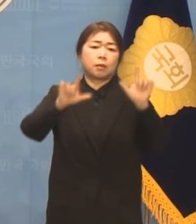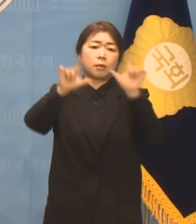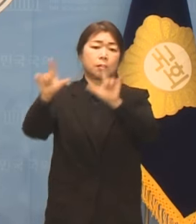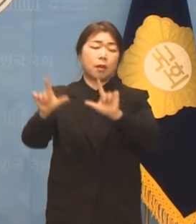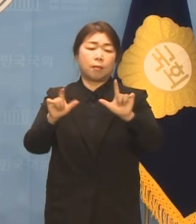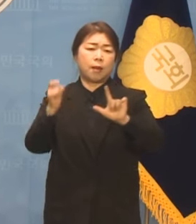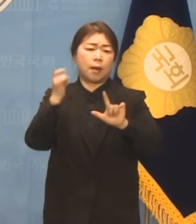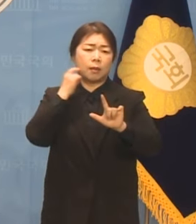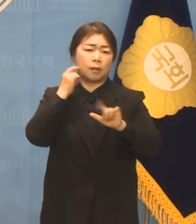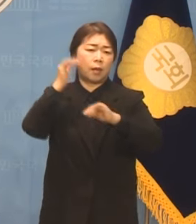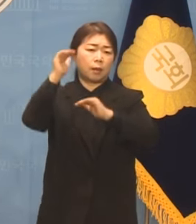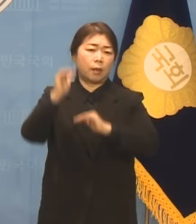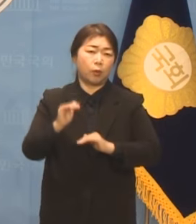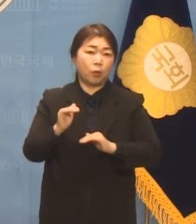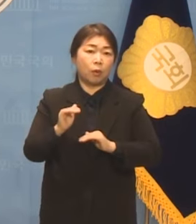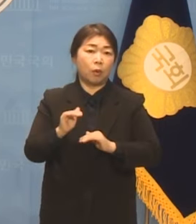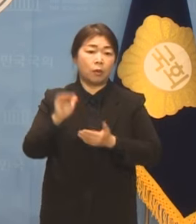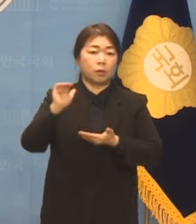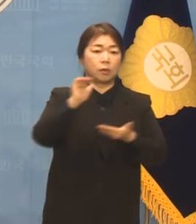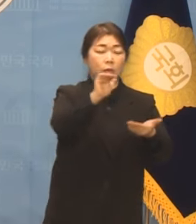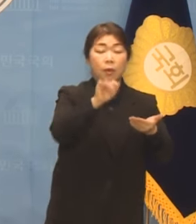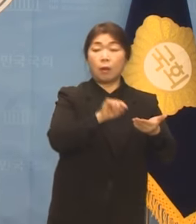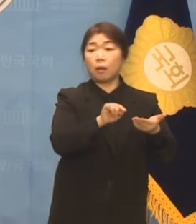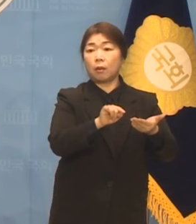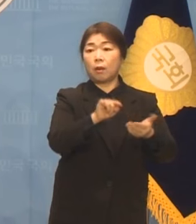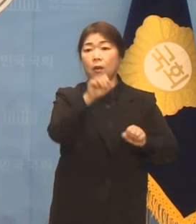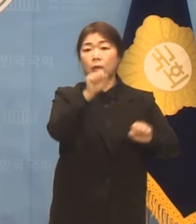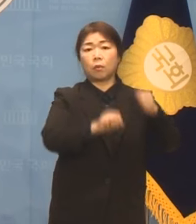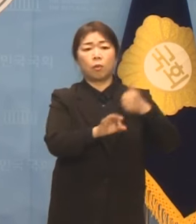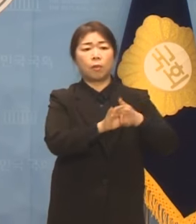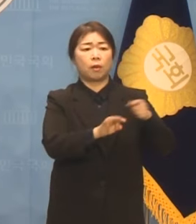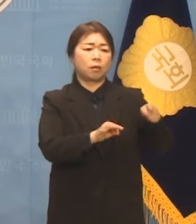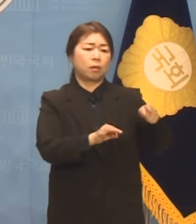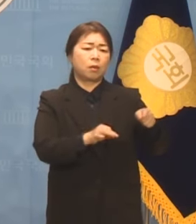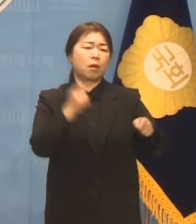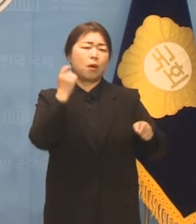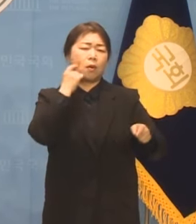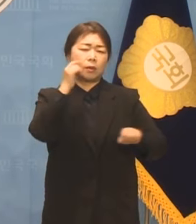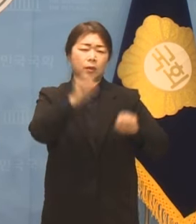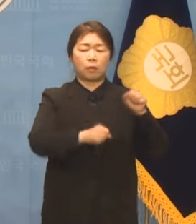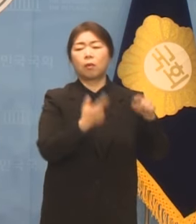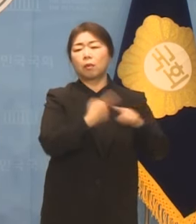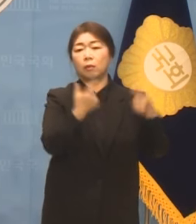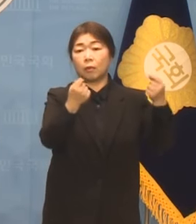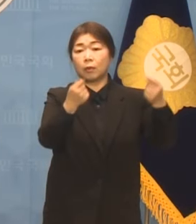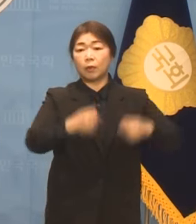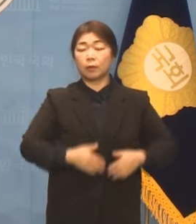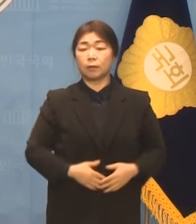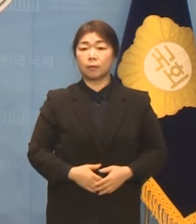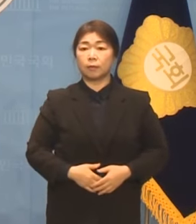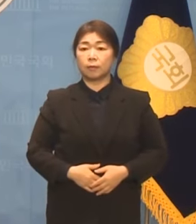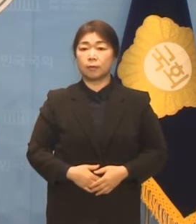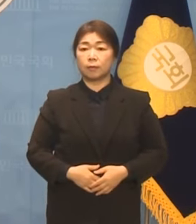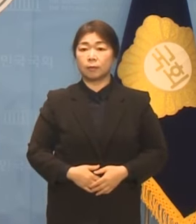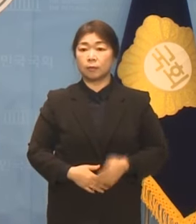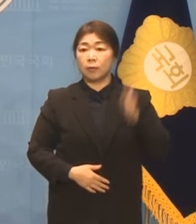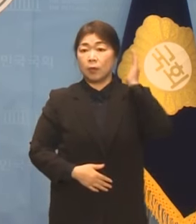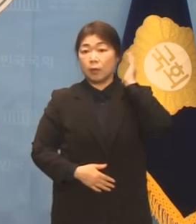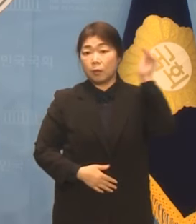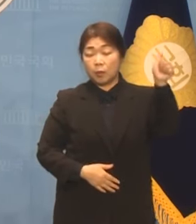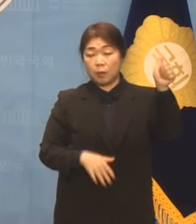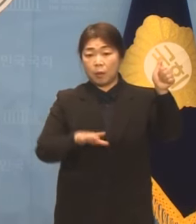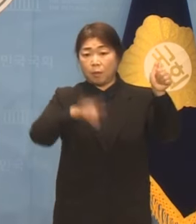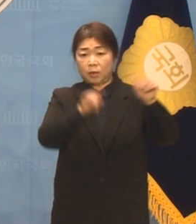호도하는 대통령의 행보야말로 거짓 선동 그 자체입니다. 대통령이